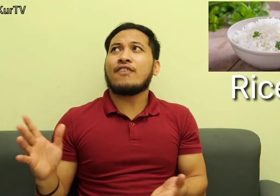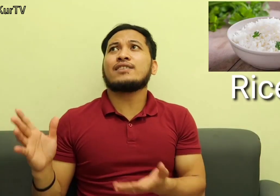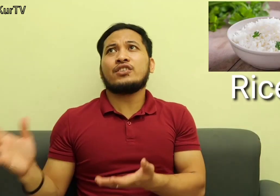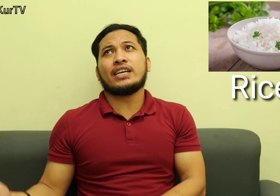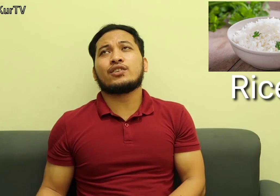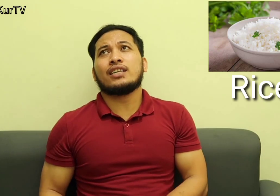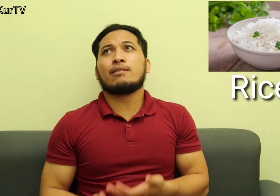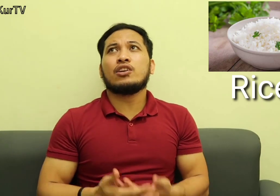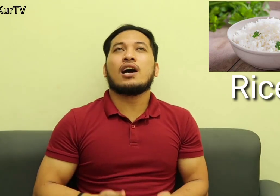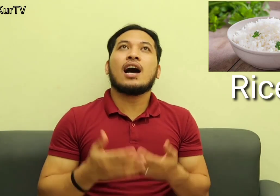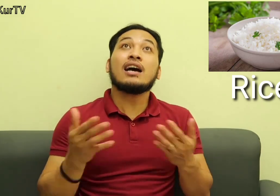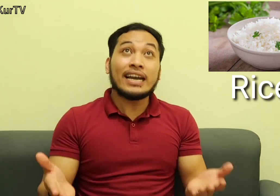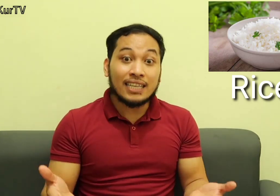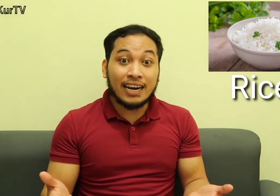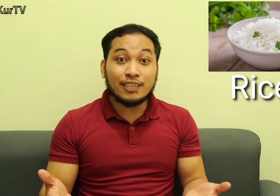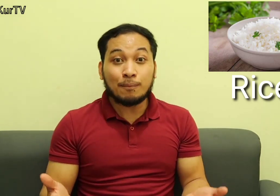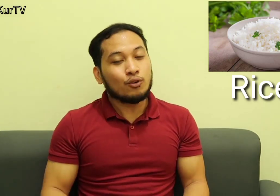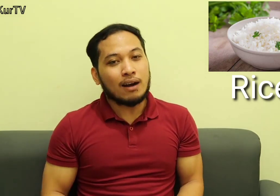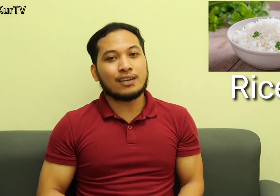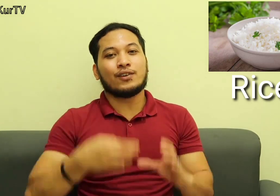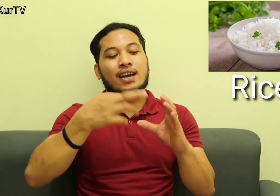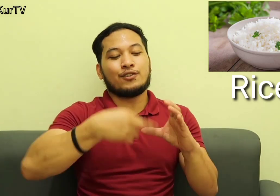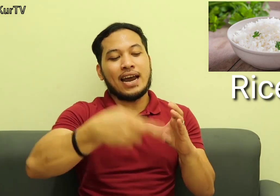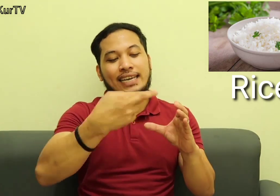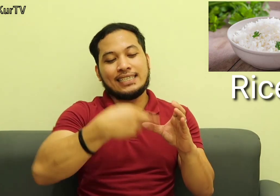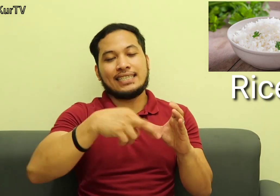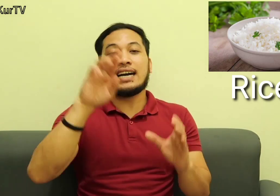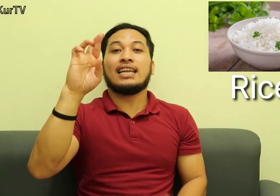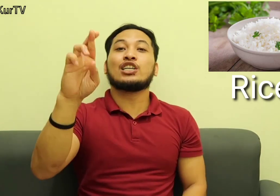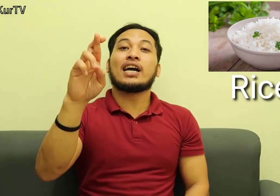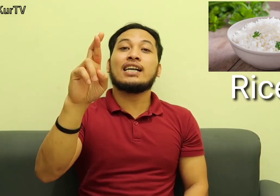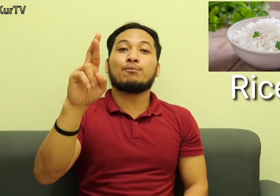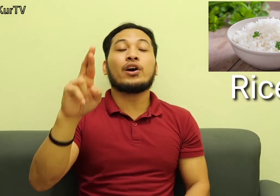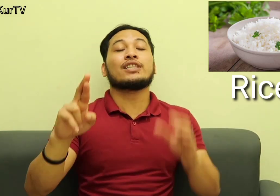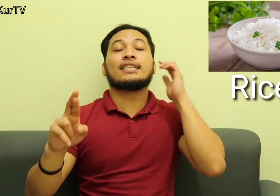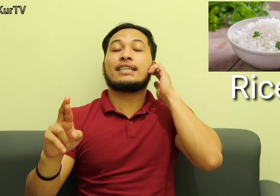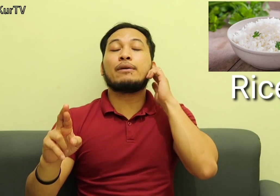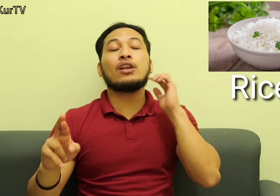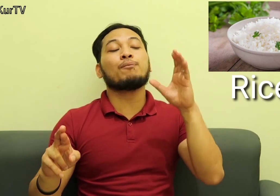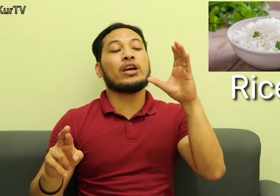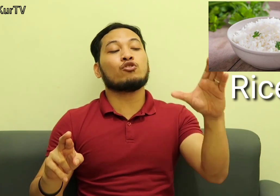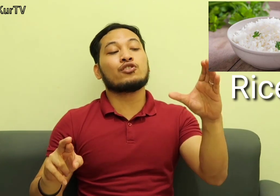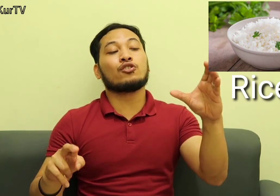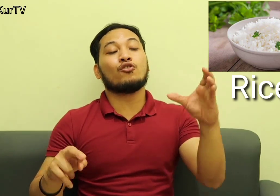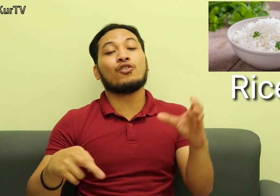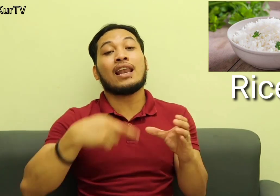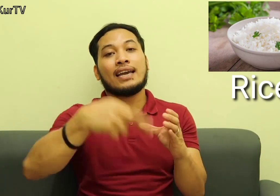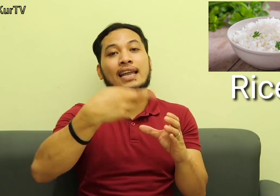fast food restaurant Sabihin nyo lang Ah, extra rice pa po ba? So, ayan Rice Naka letter R lang po kayo Tapos isipin nyo lang po Ito yung lalagyan